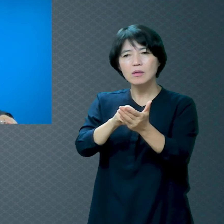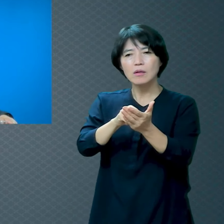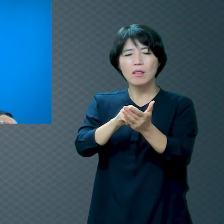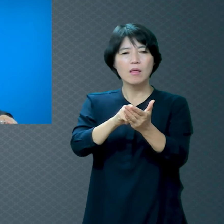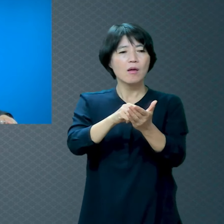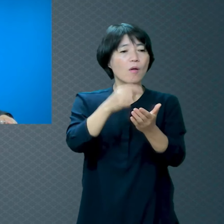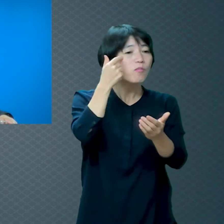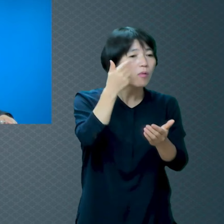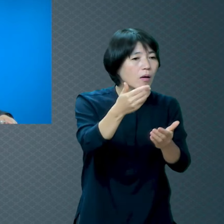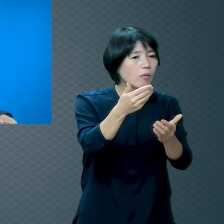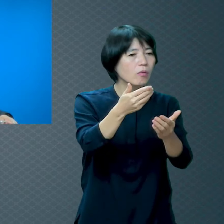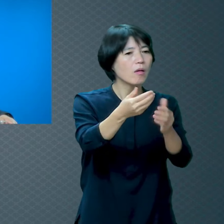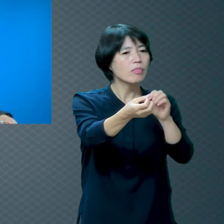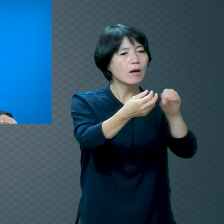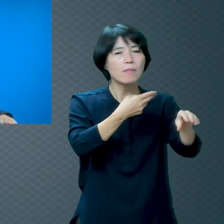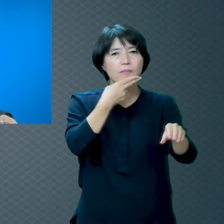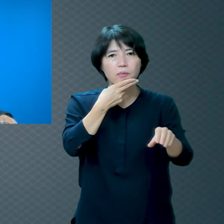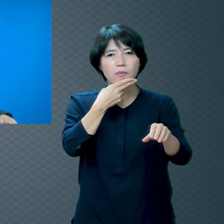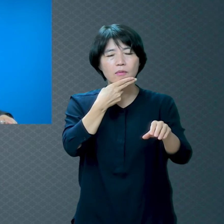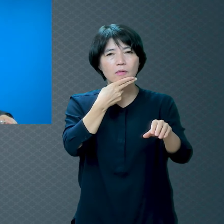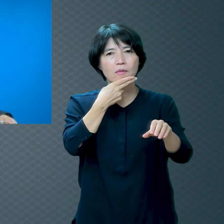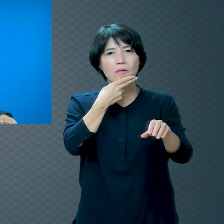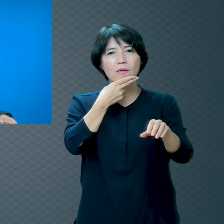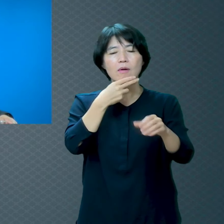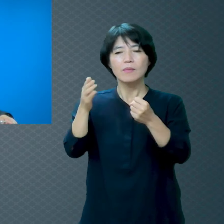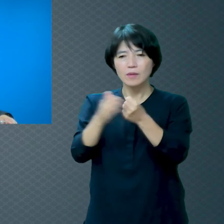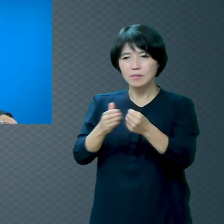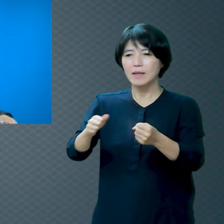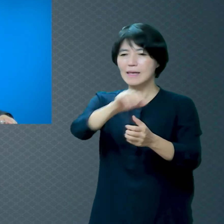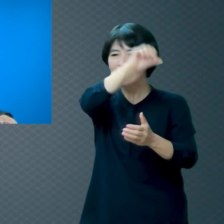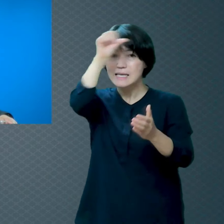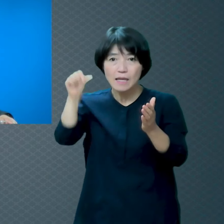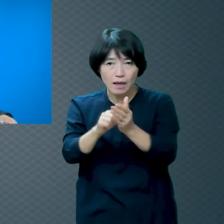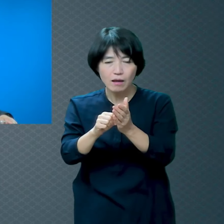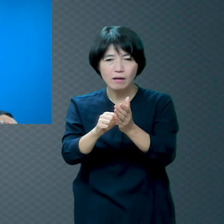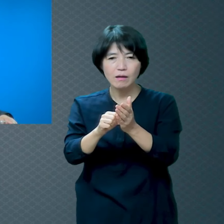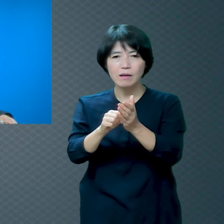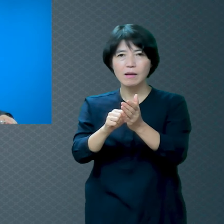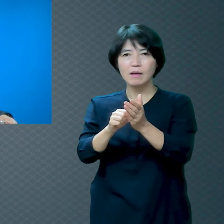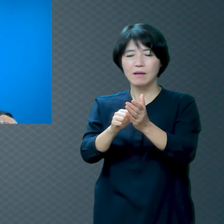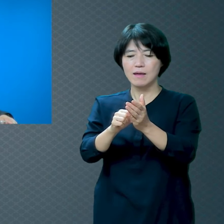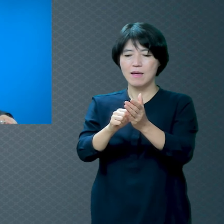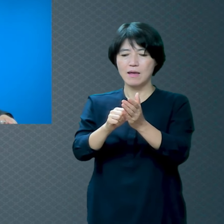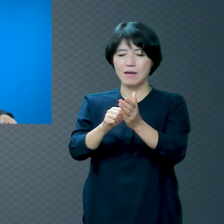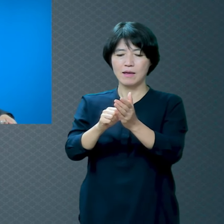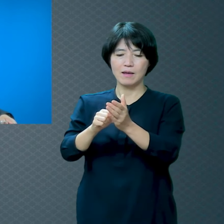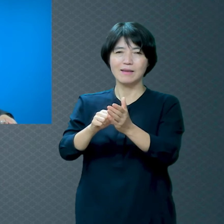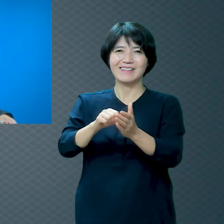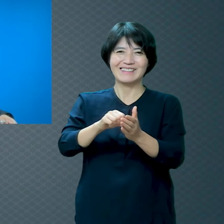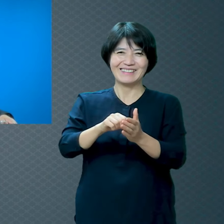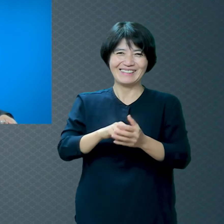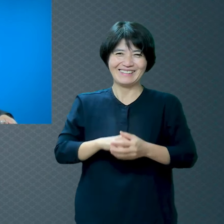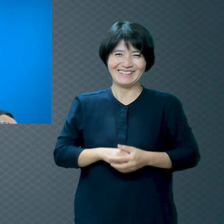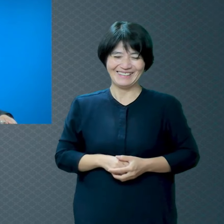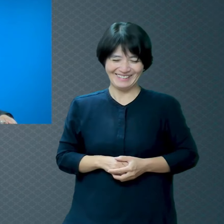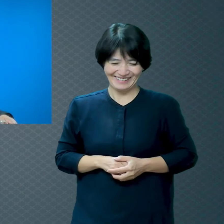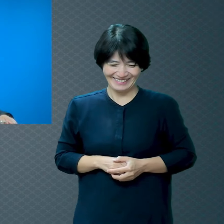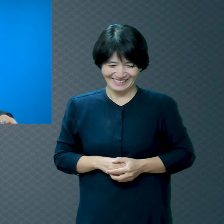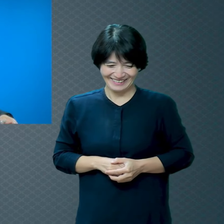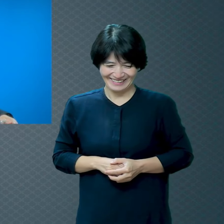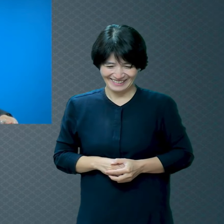잘 먹고 죽은 귀신은 때깔도 곱다 뭐 이런 거 통역하기 어렵겠다